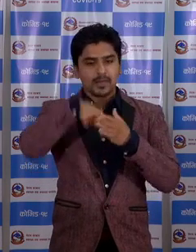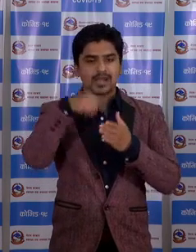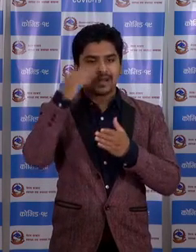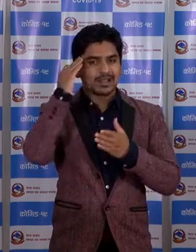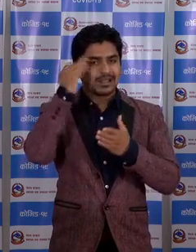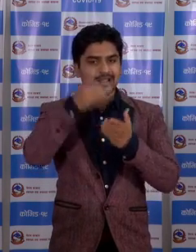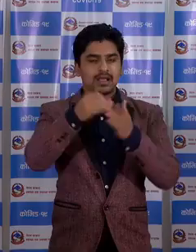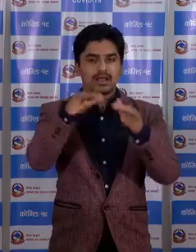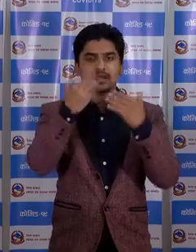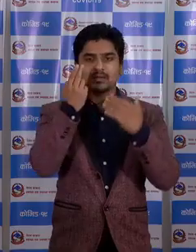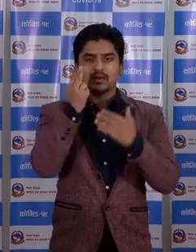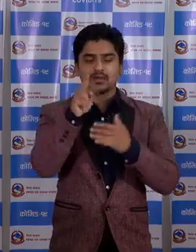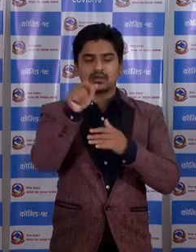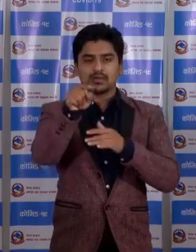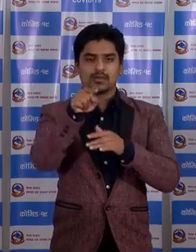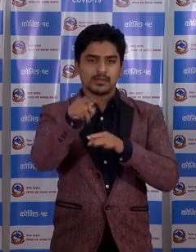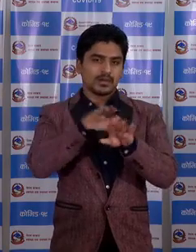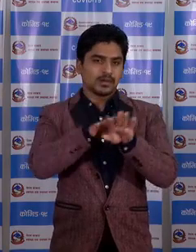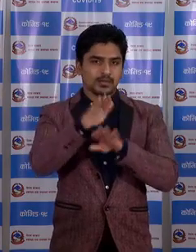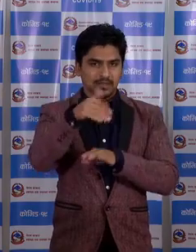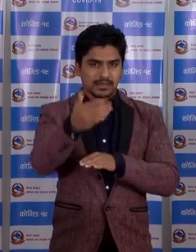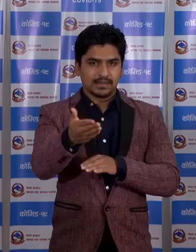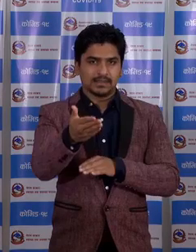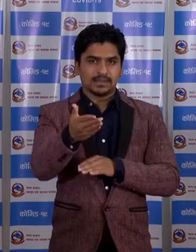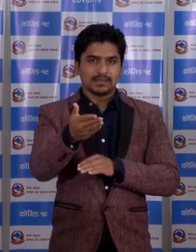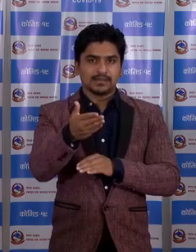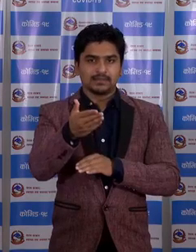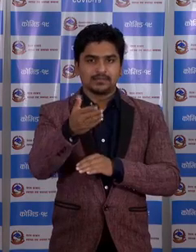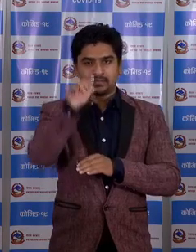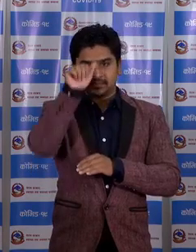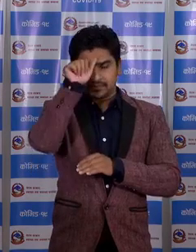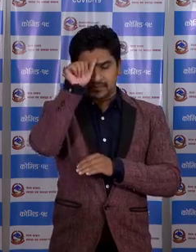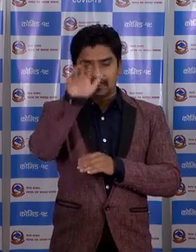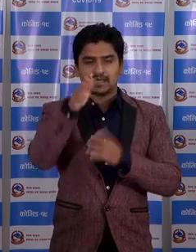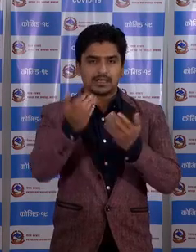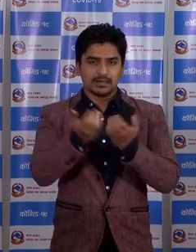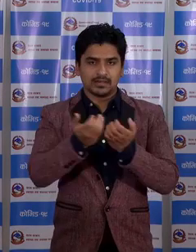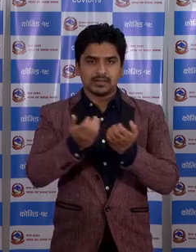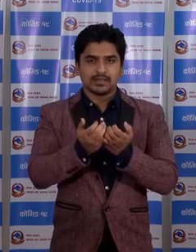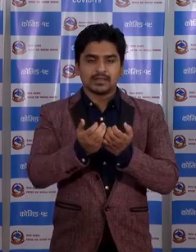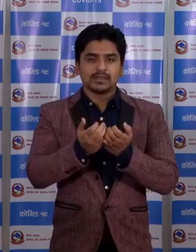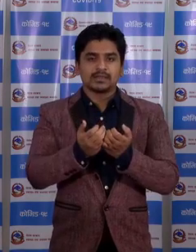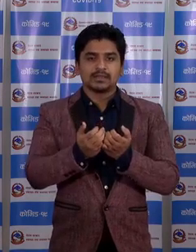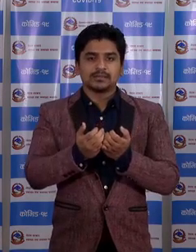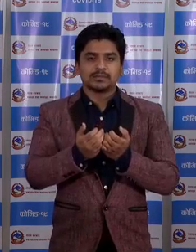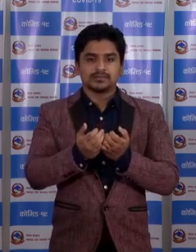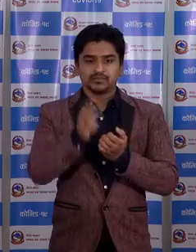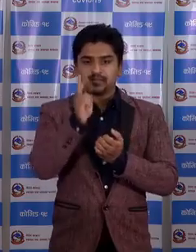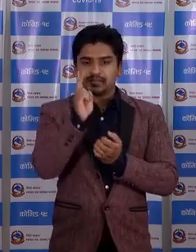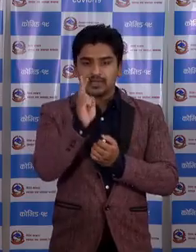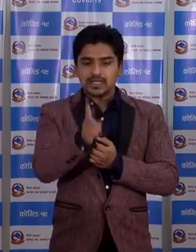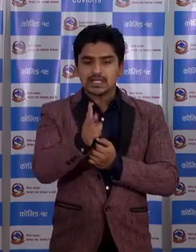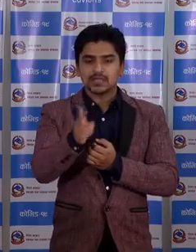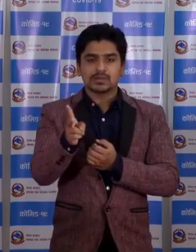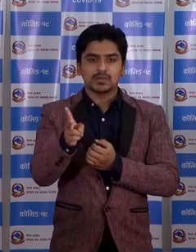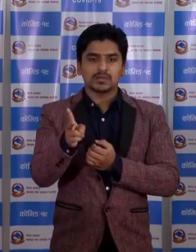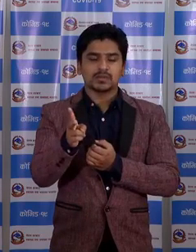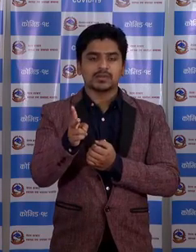कर्शन बहयको कुरा यहारूलाई जनाओ दै। तो खाले